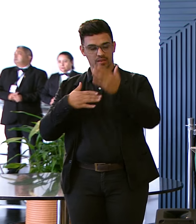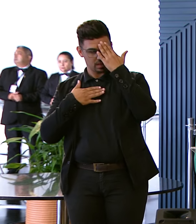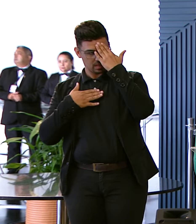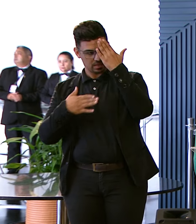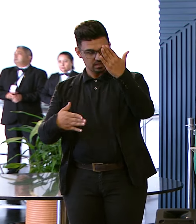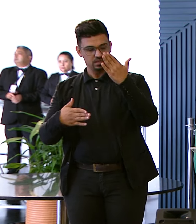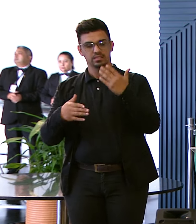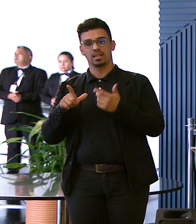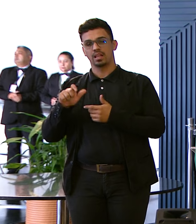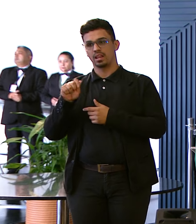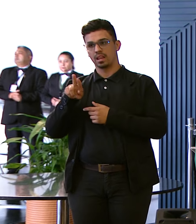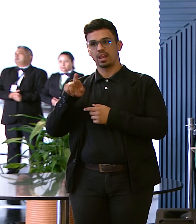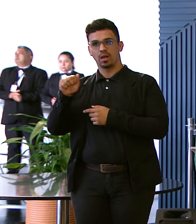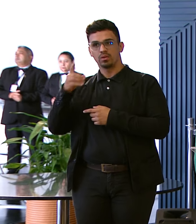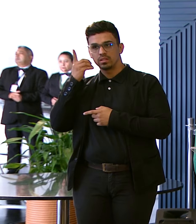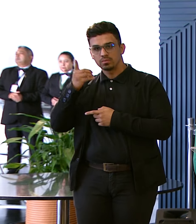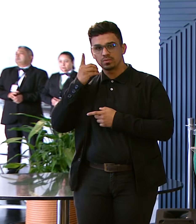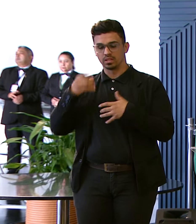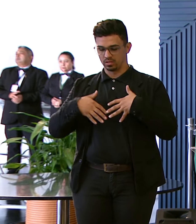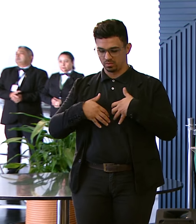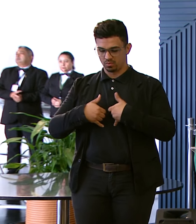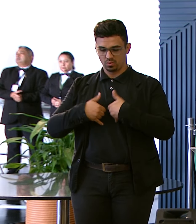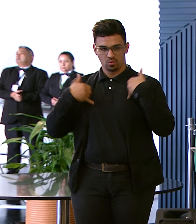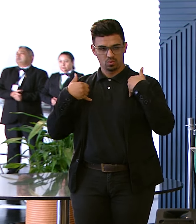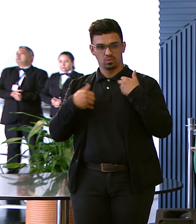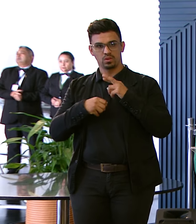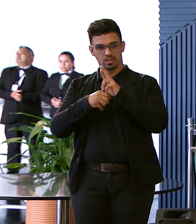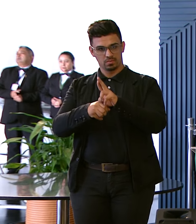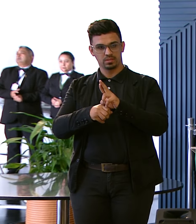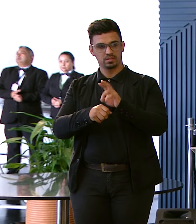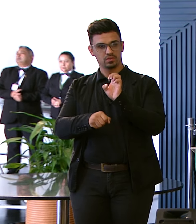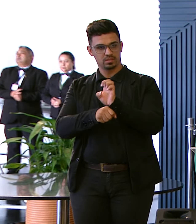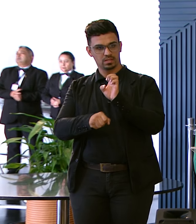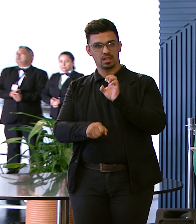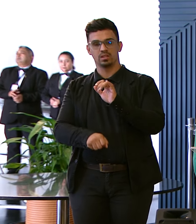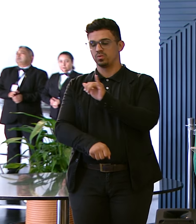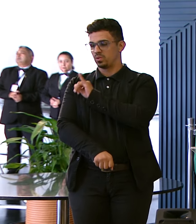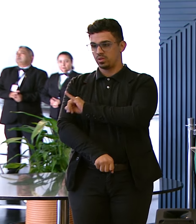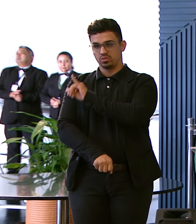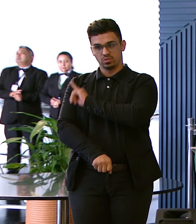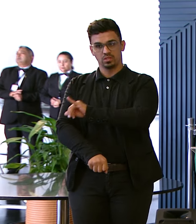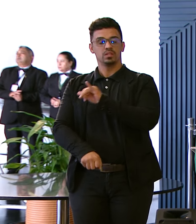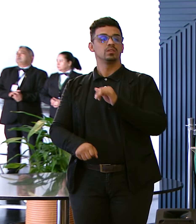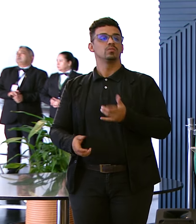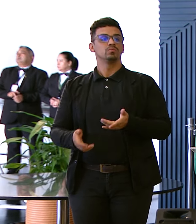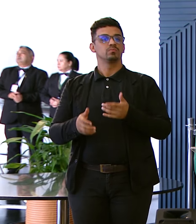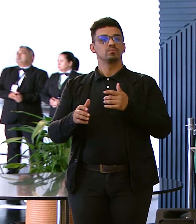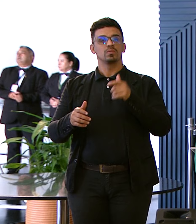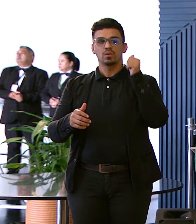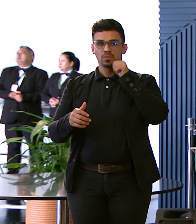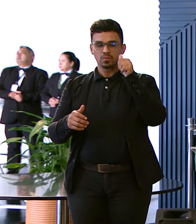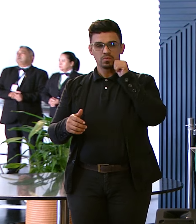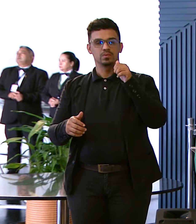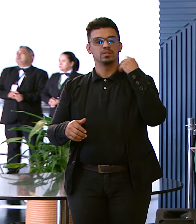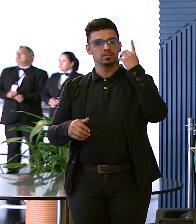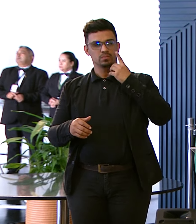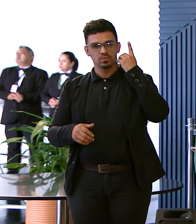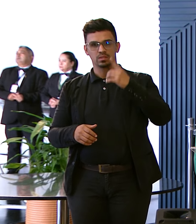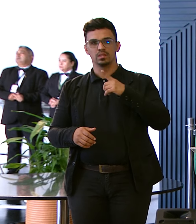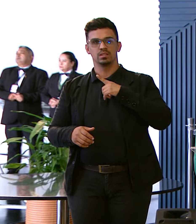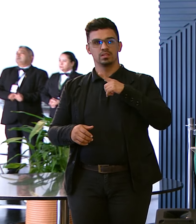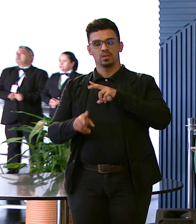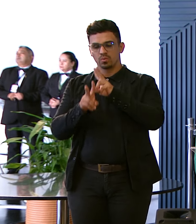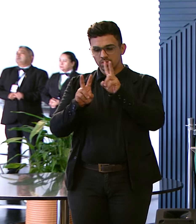Que com muito orgulho Representa o estado Do Rio de Janeiro Uma legisladora Que tem como Das suas bandeiras